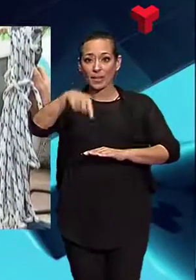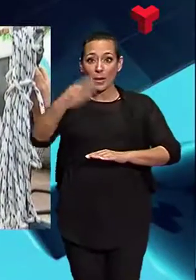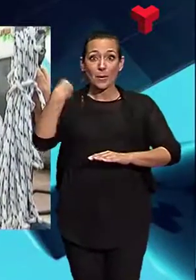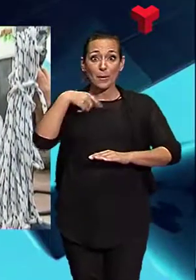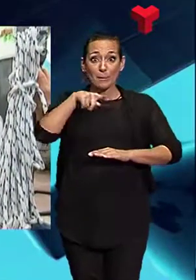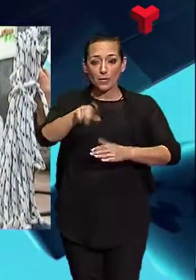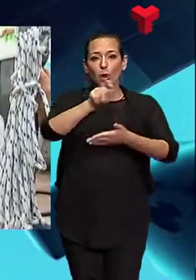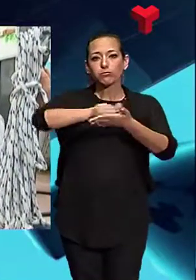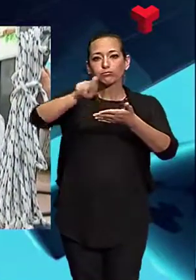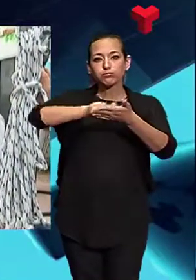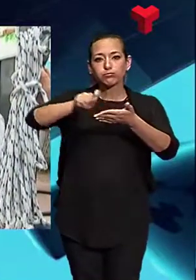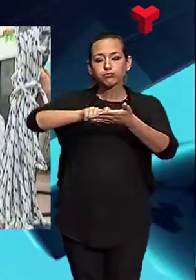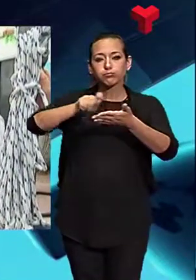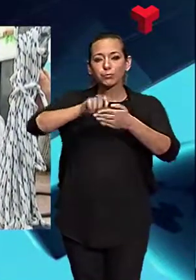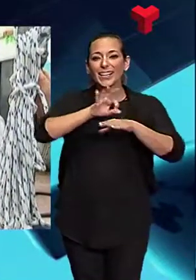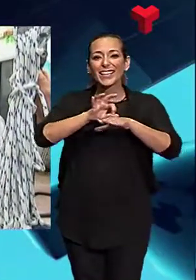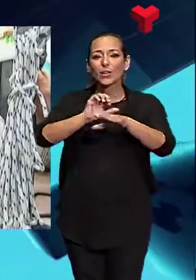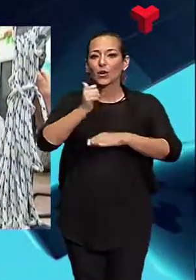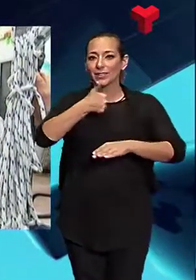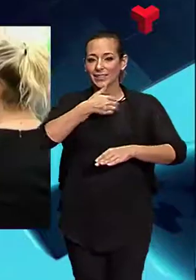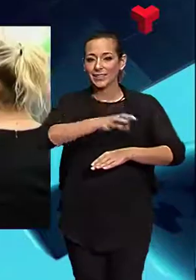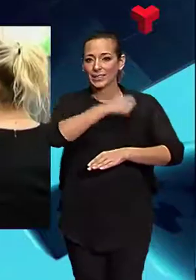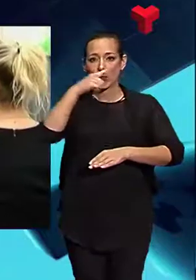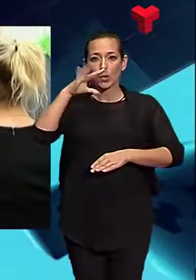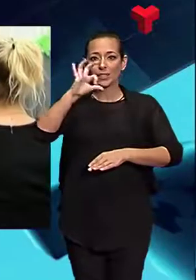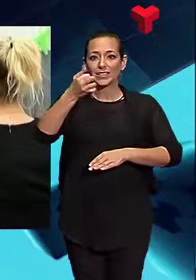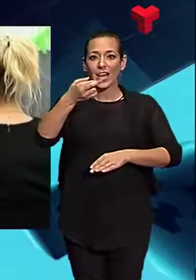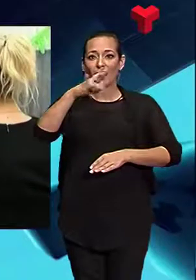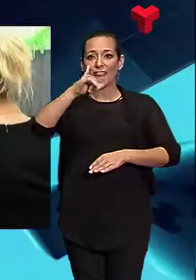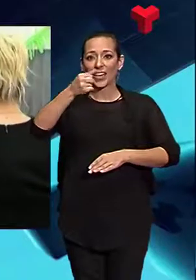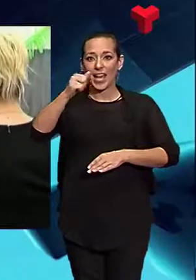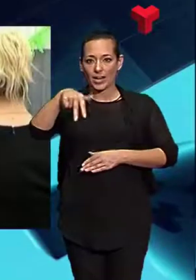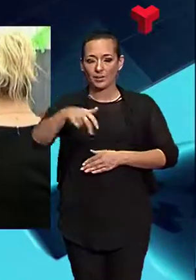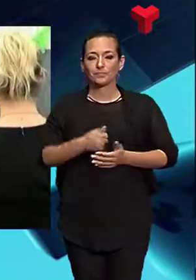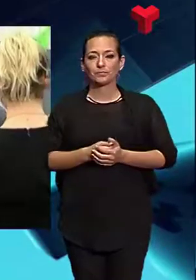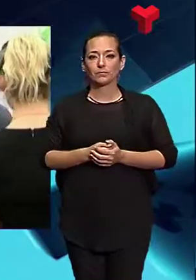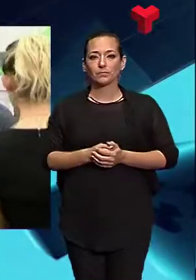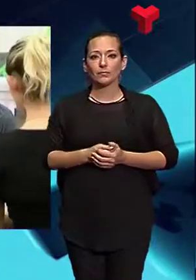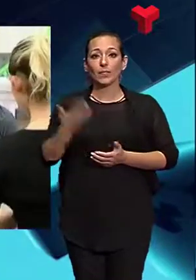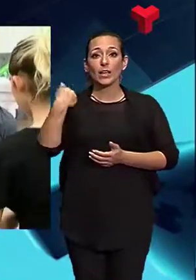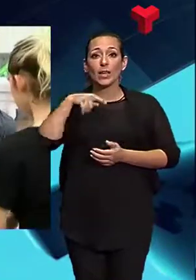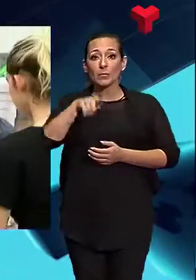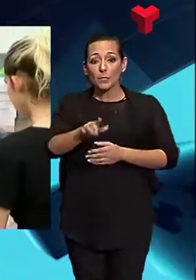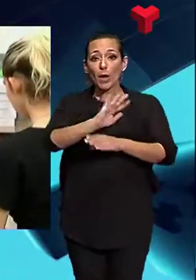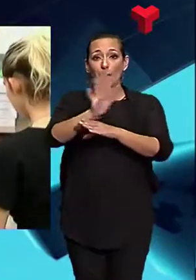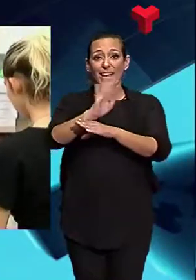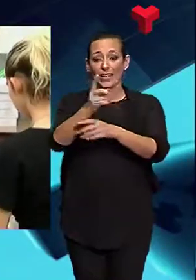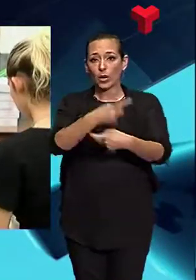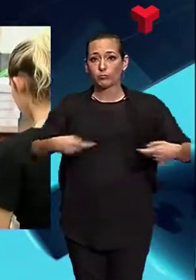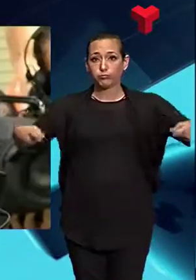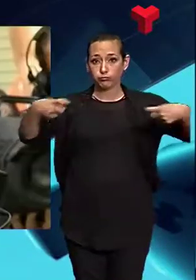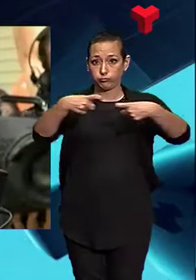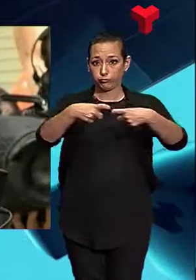han escrit el guió, que desenvolupa la idea del curt Sara a la Fuga. La pel·lícula és una coproducció d'Oberón